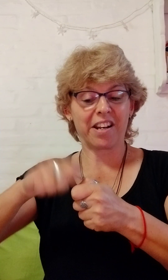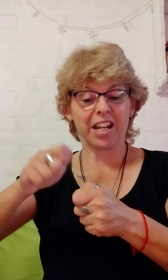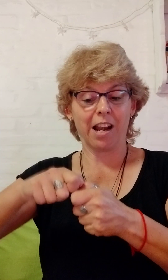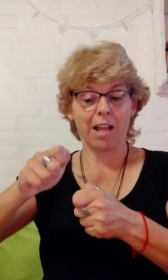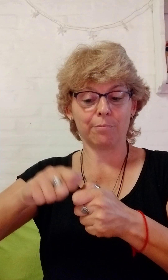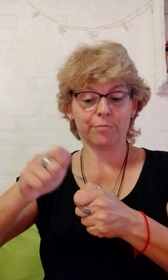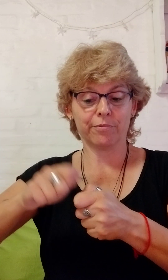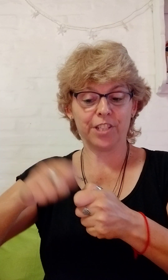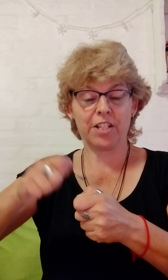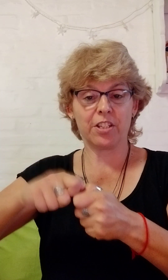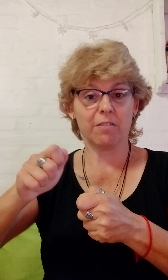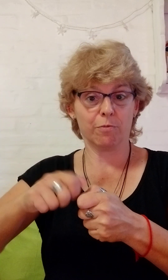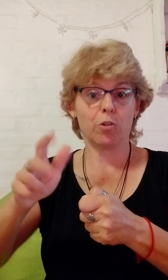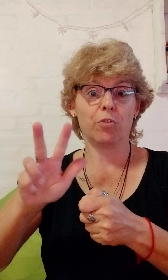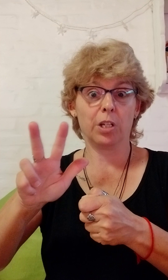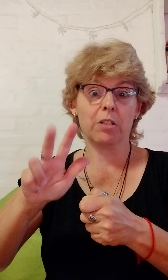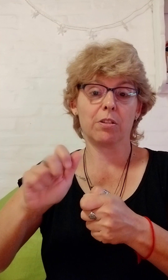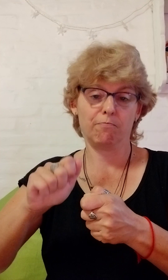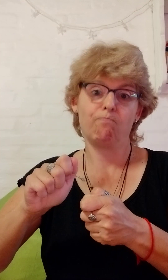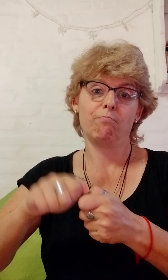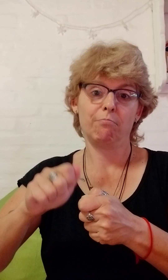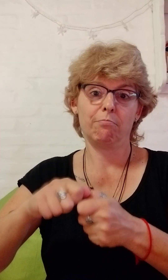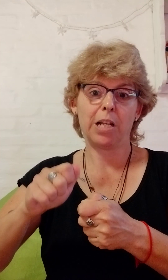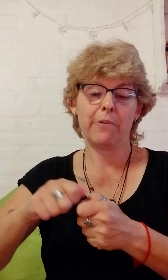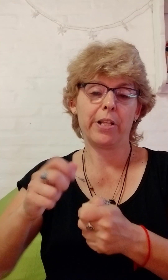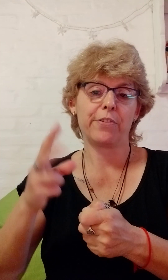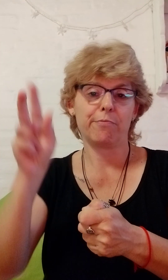Arregla. Fíjense. Son tres. Palabras.